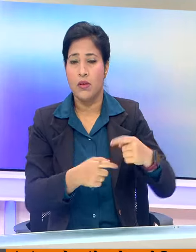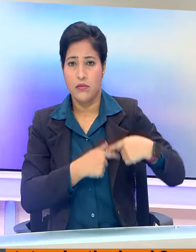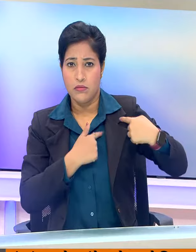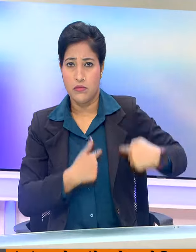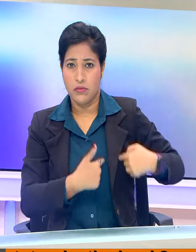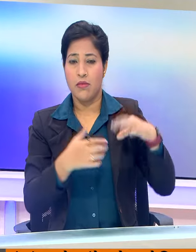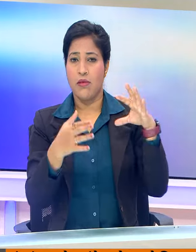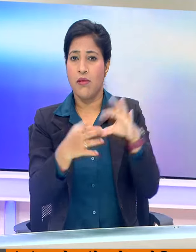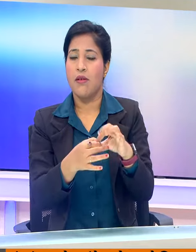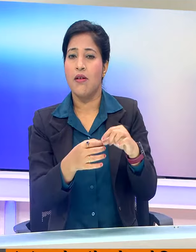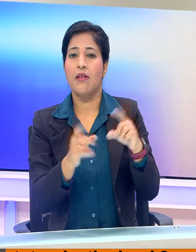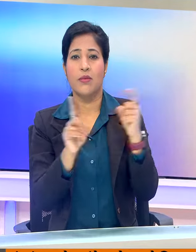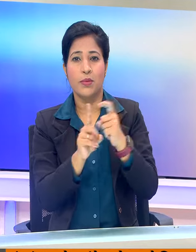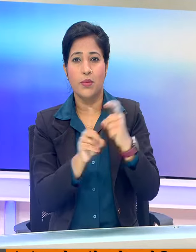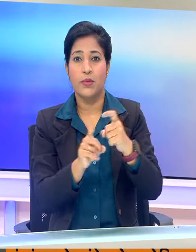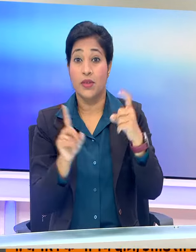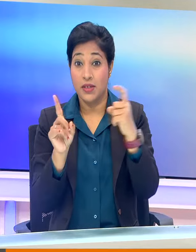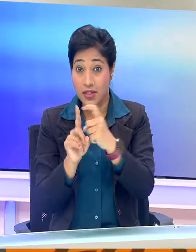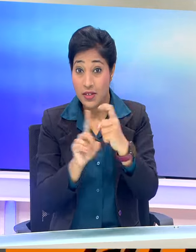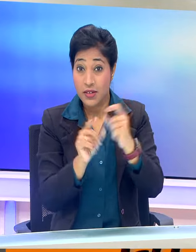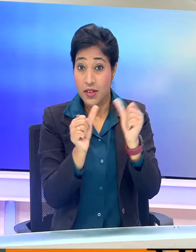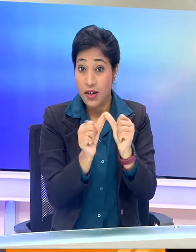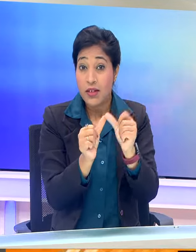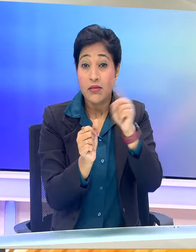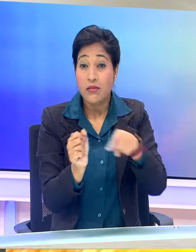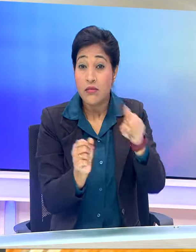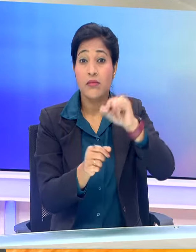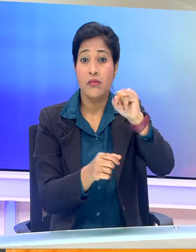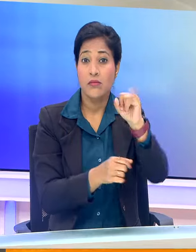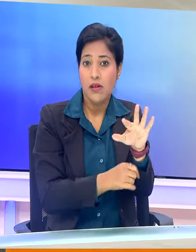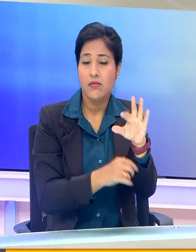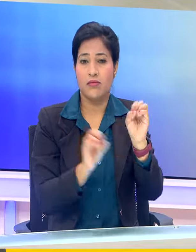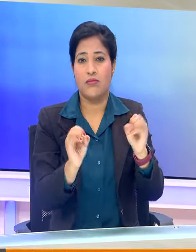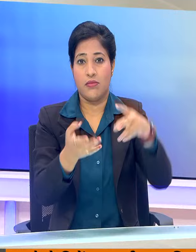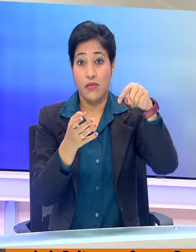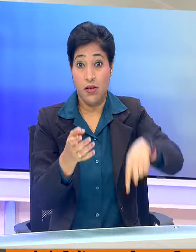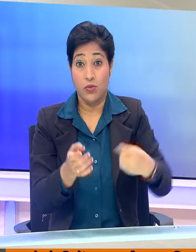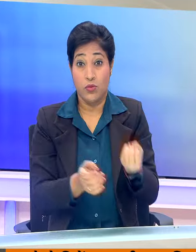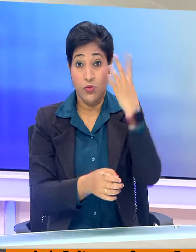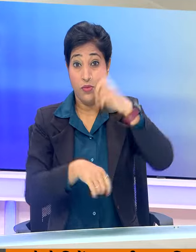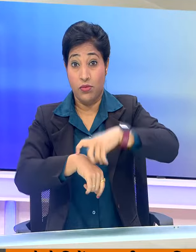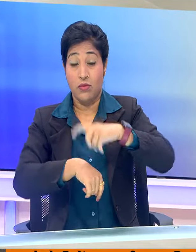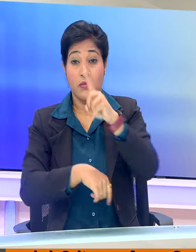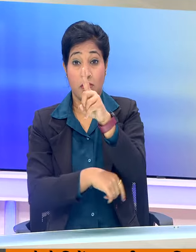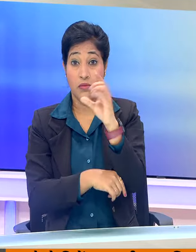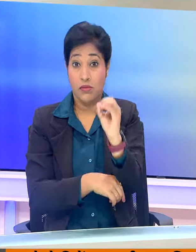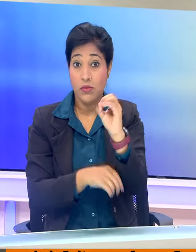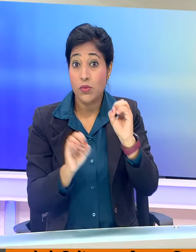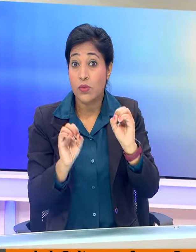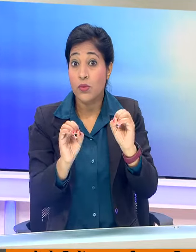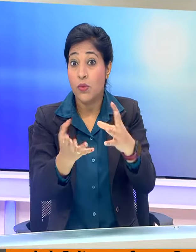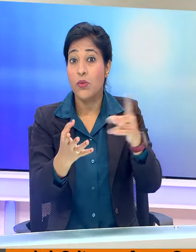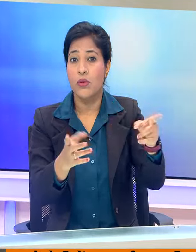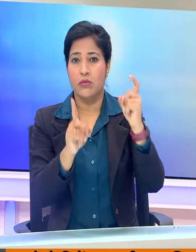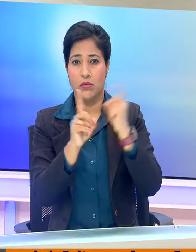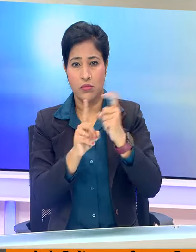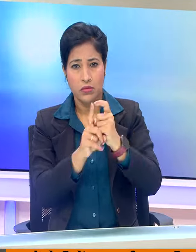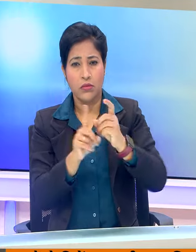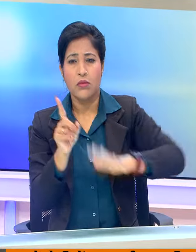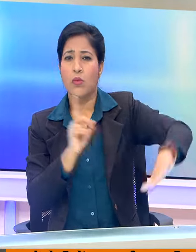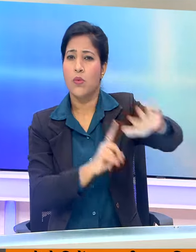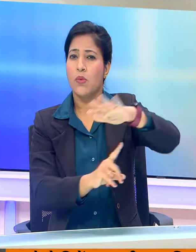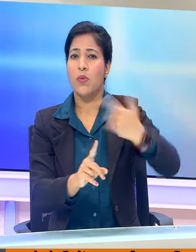से दूरदरशन डिडी 865 प्रसारित करेगा ये कारिकरम आज सुभा 10 बजे प्रसारित किया जाएगा दिल्ले में